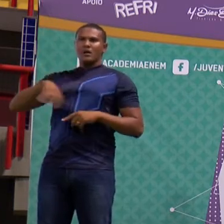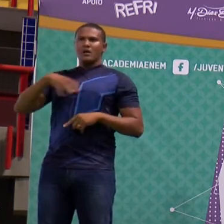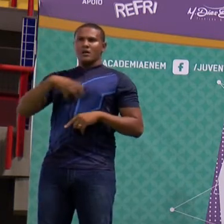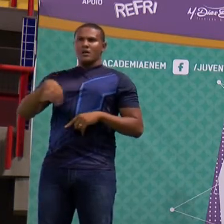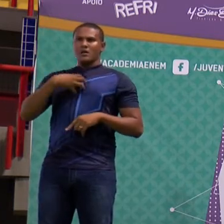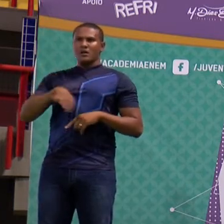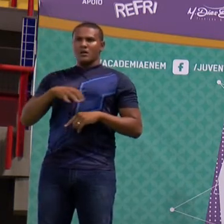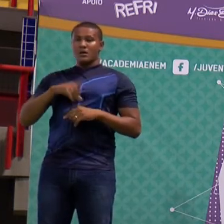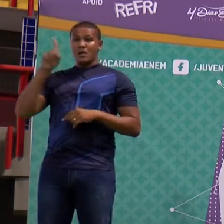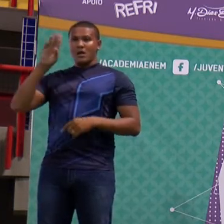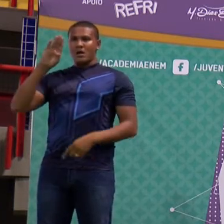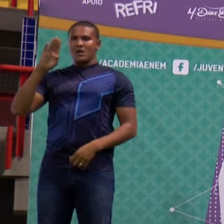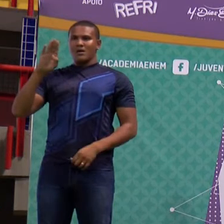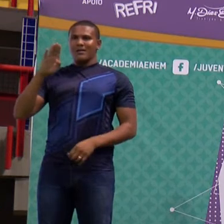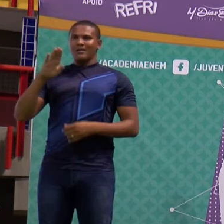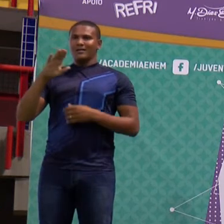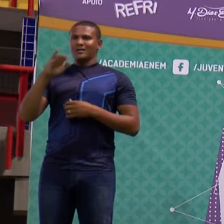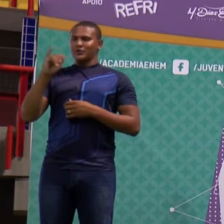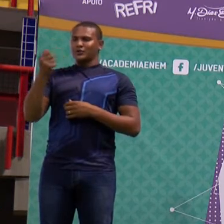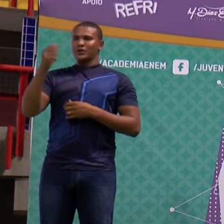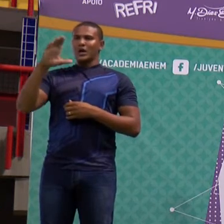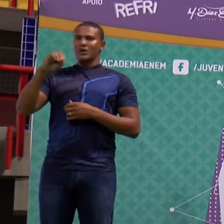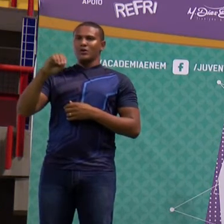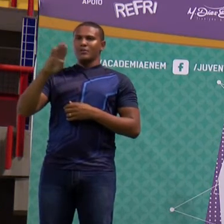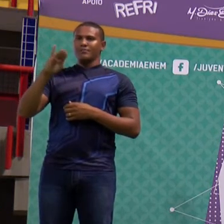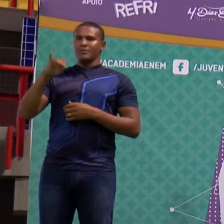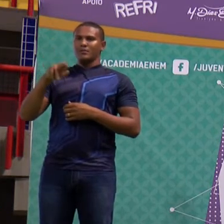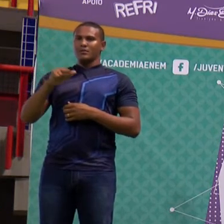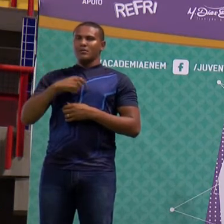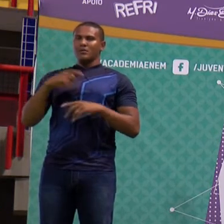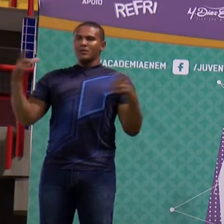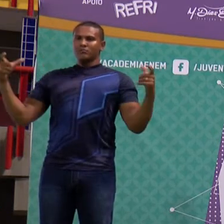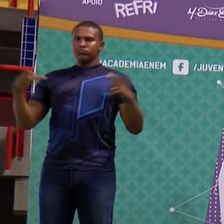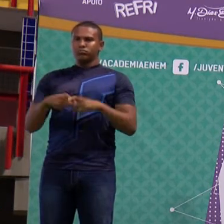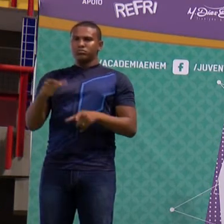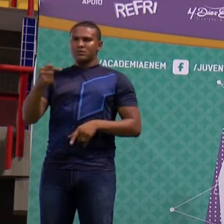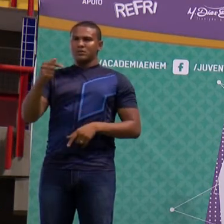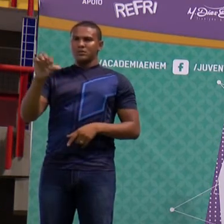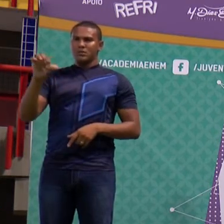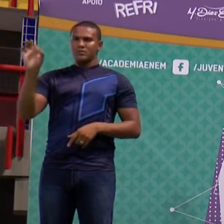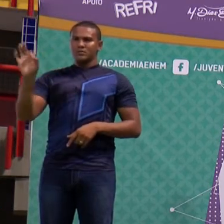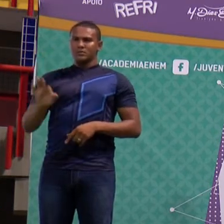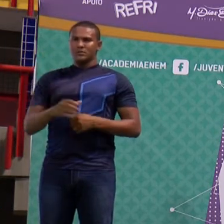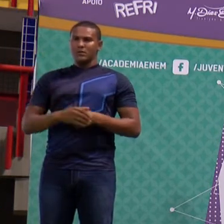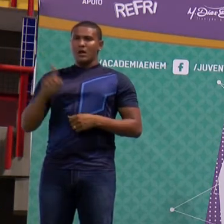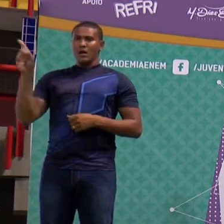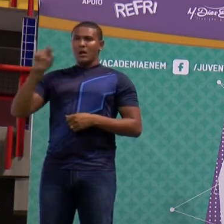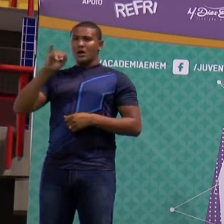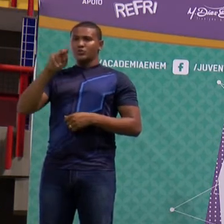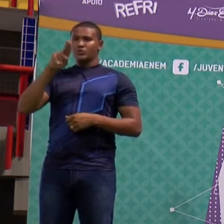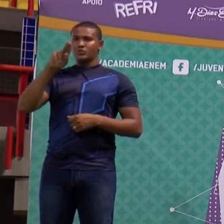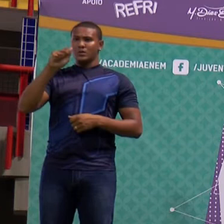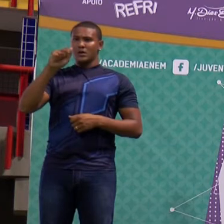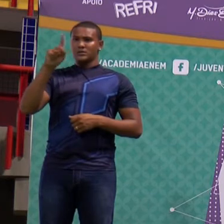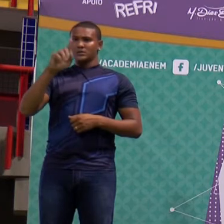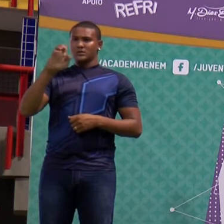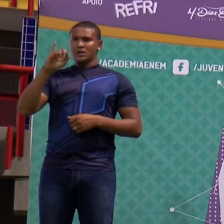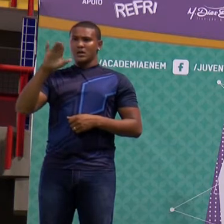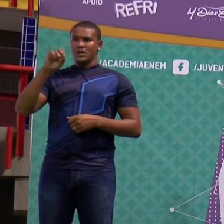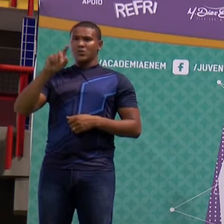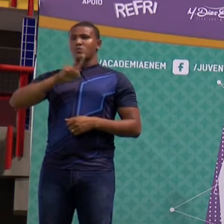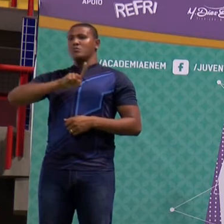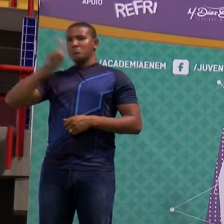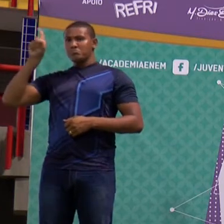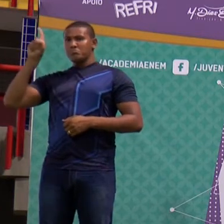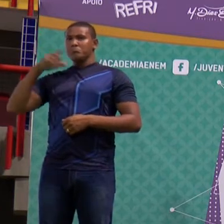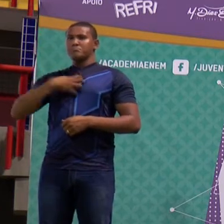79% da população de mosquitos da região. Quando foi lançado no município de Juazeiro, da Bahia, houve uma redução de 80